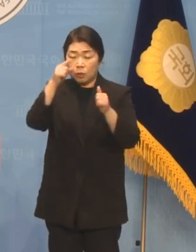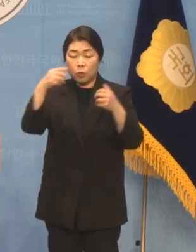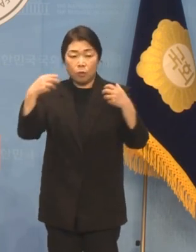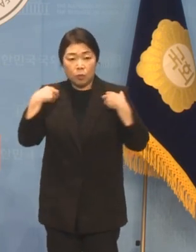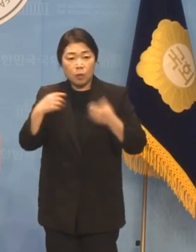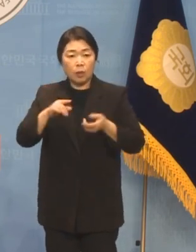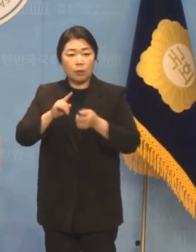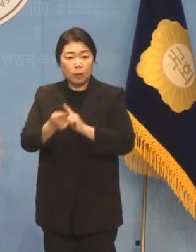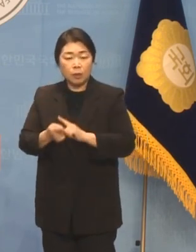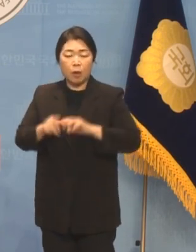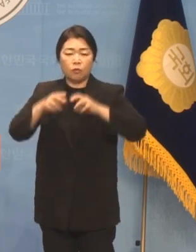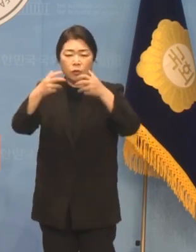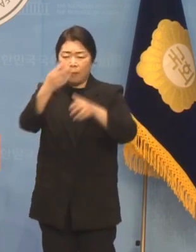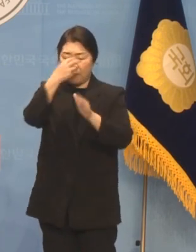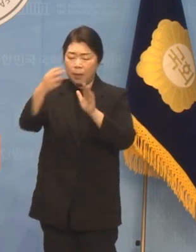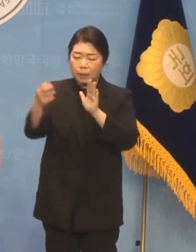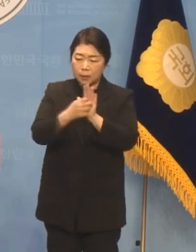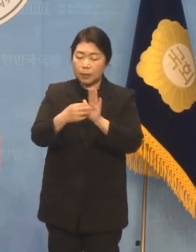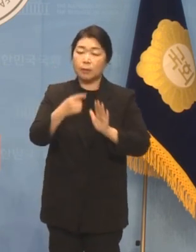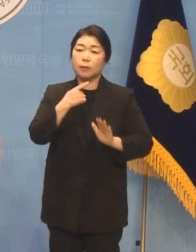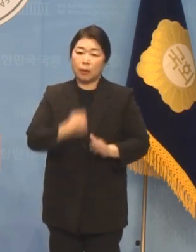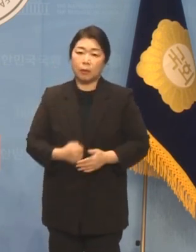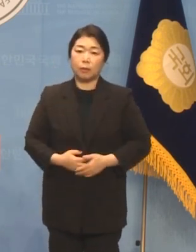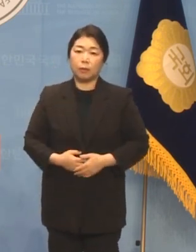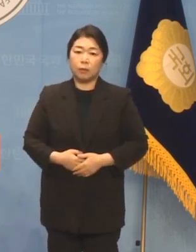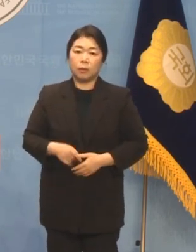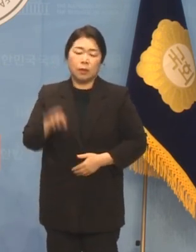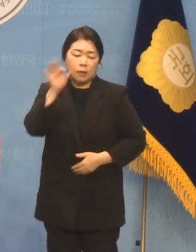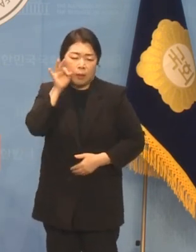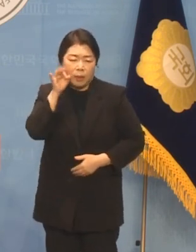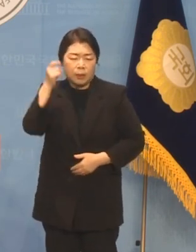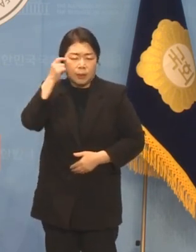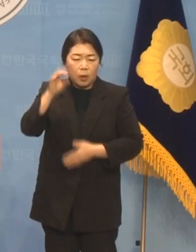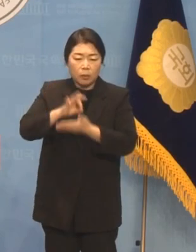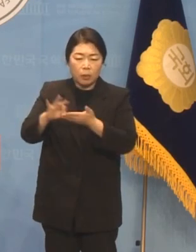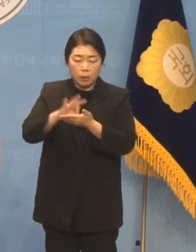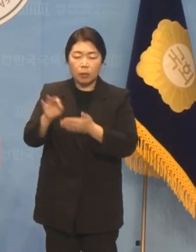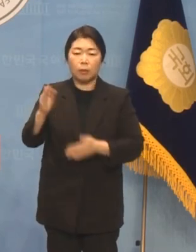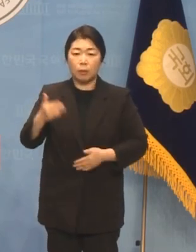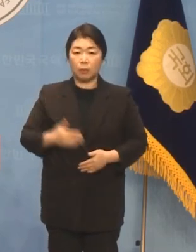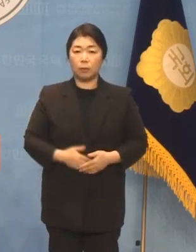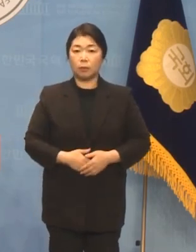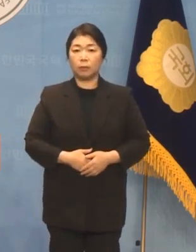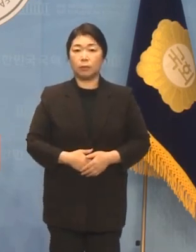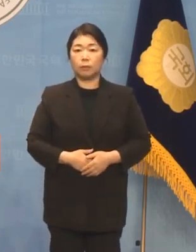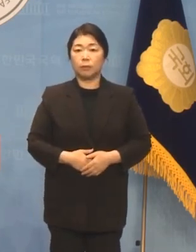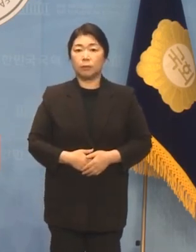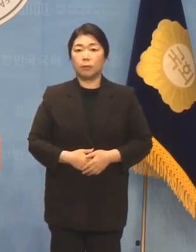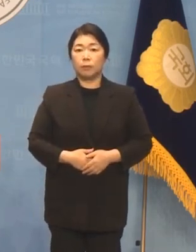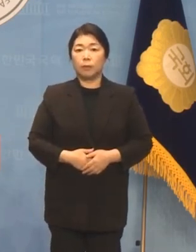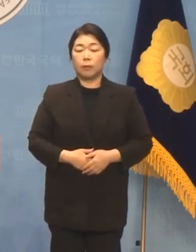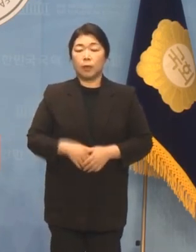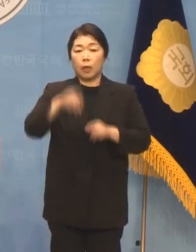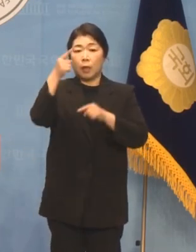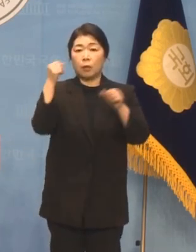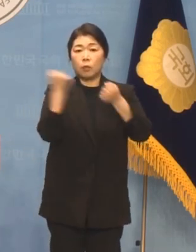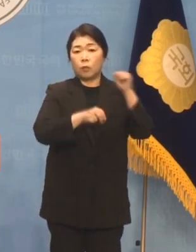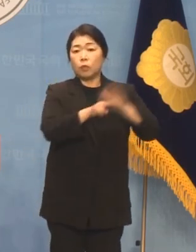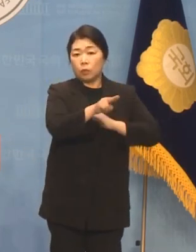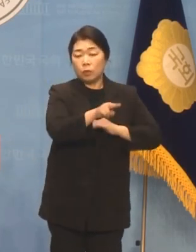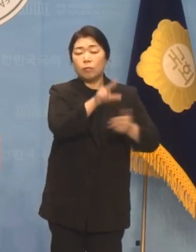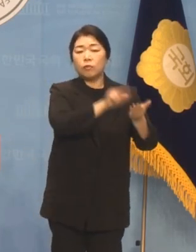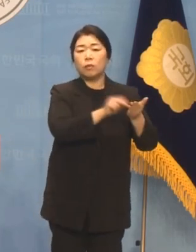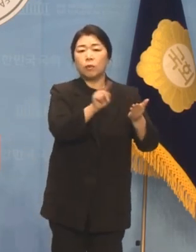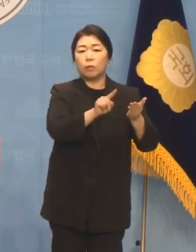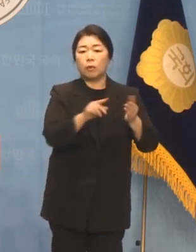대신하여 국제적 망신까지 신경 써야 할 지경입니다. 이종섭 도주대사 사안의 본질은